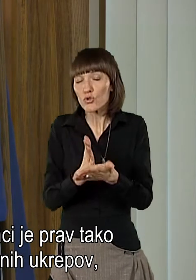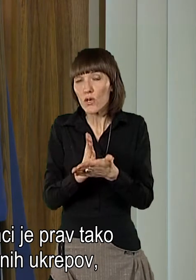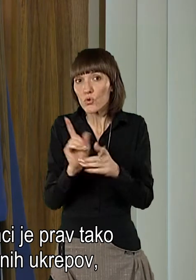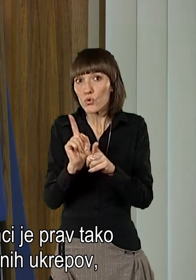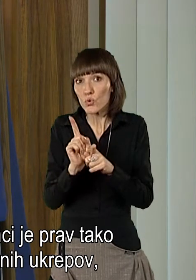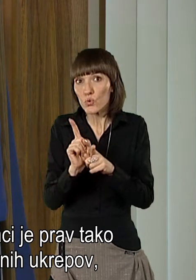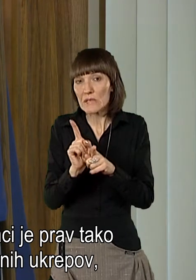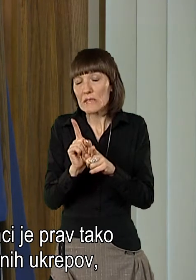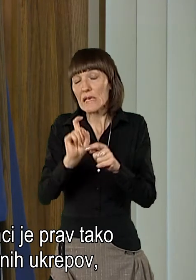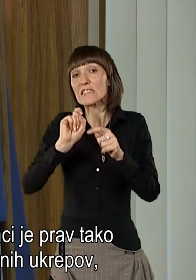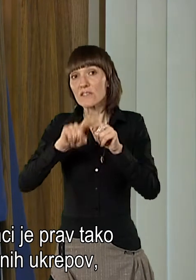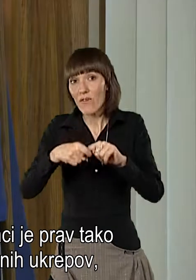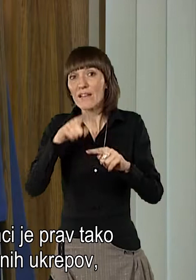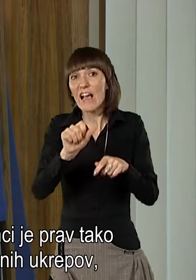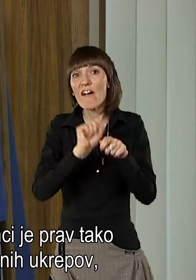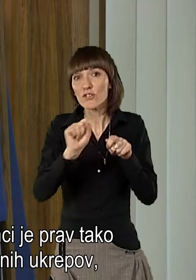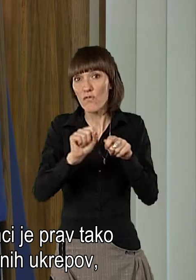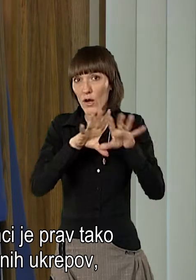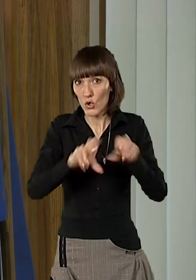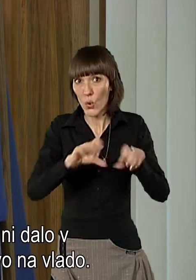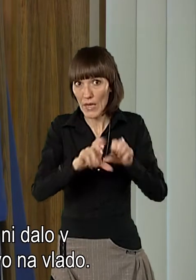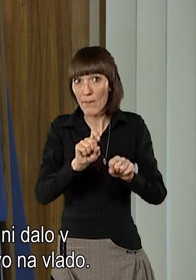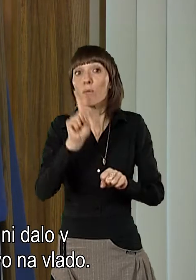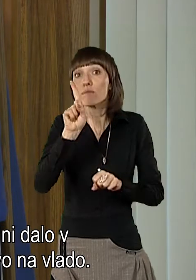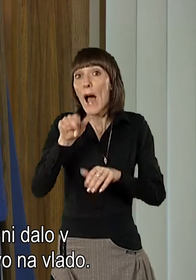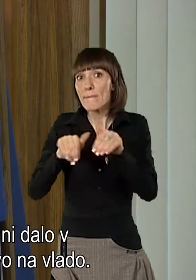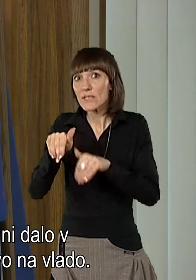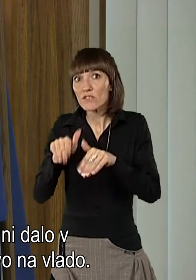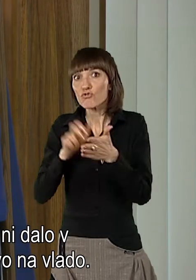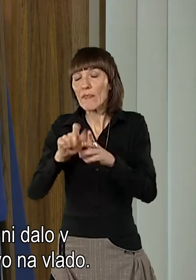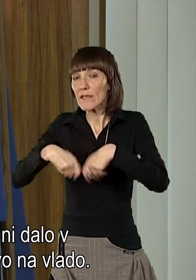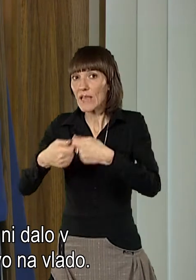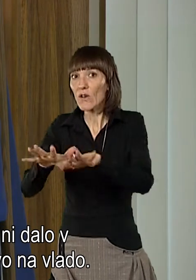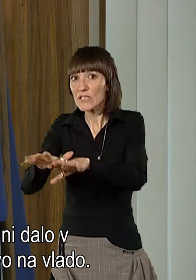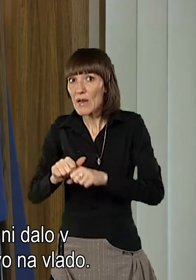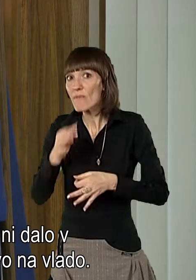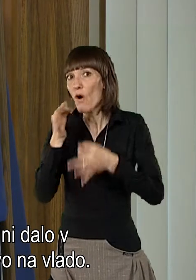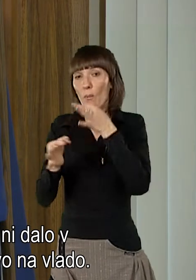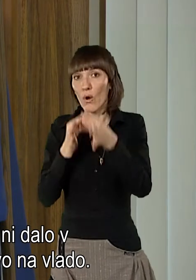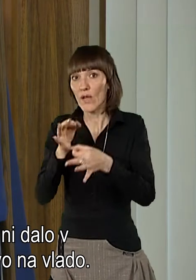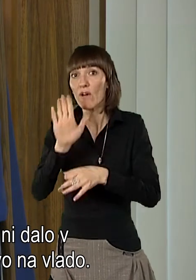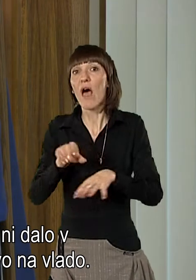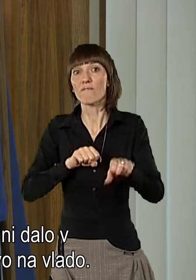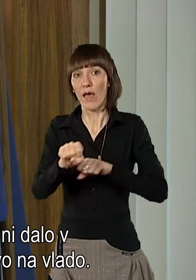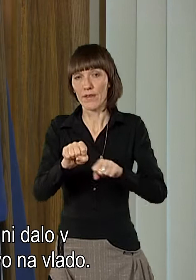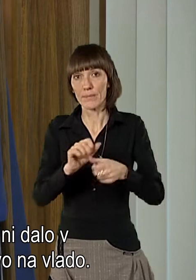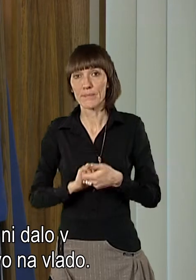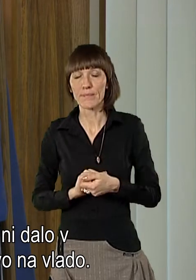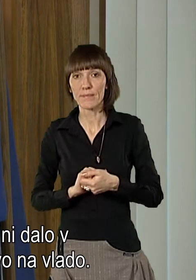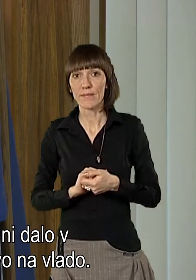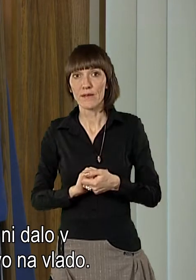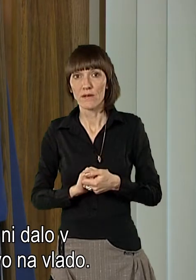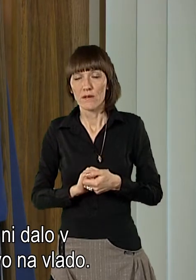je predmoc teh vrčevalnih ukrepov, kjer ministrstvo še ni dalo v sprejem v obravnavo na